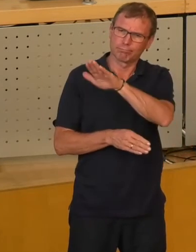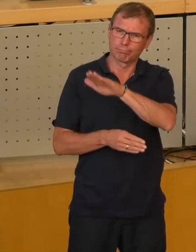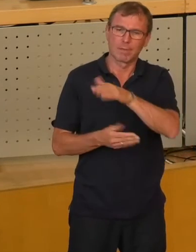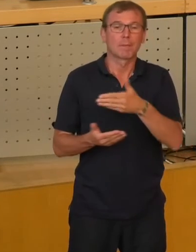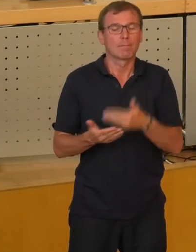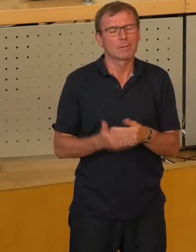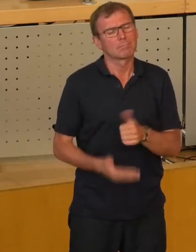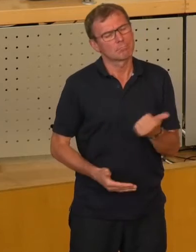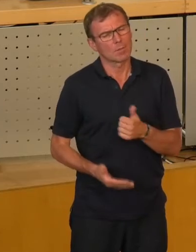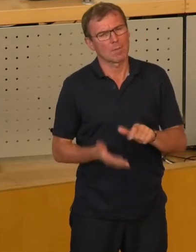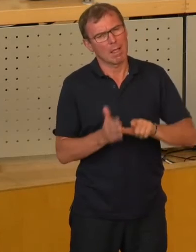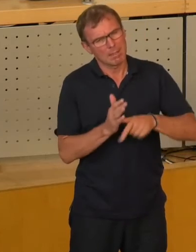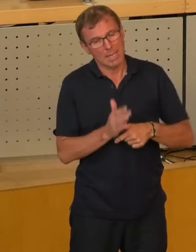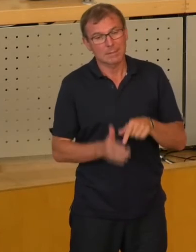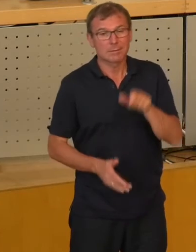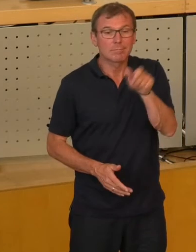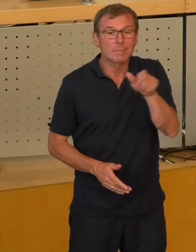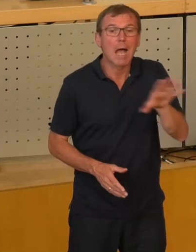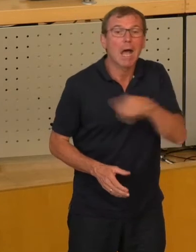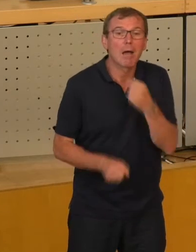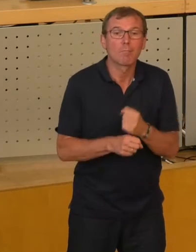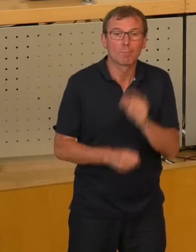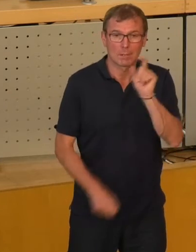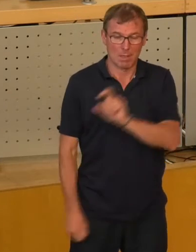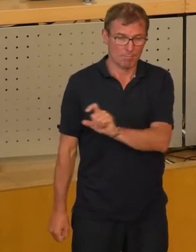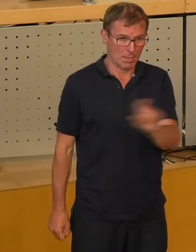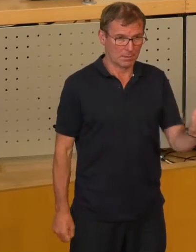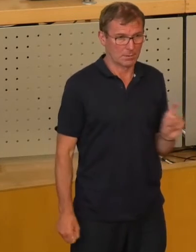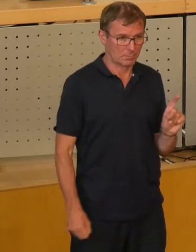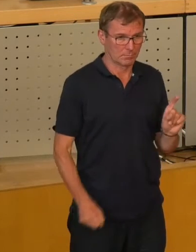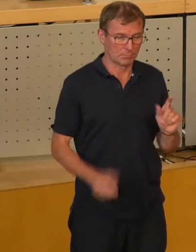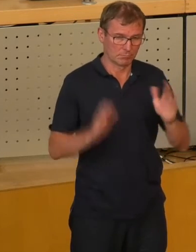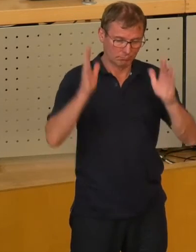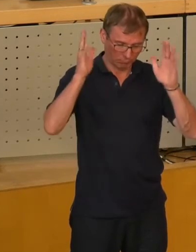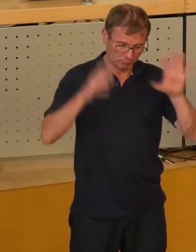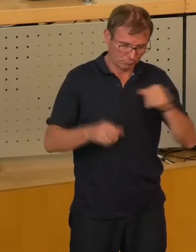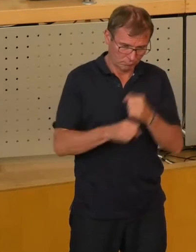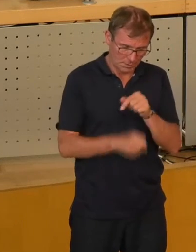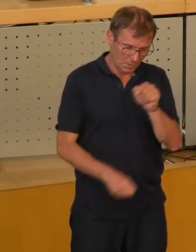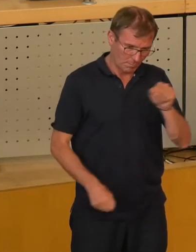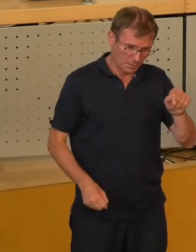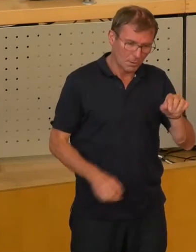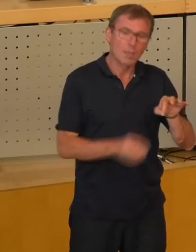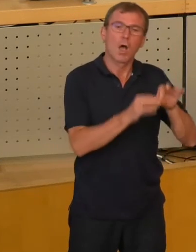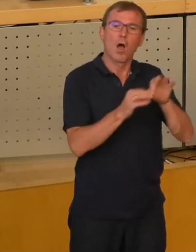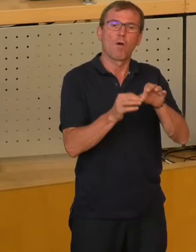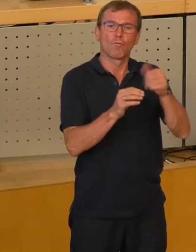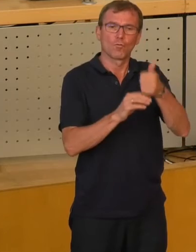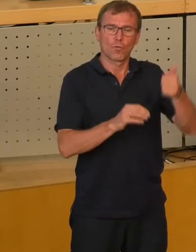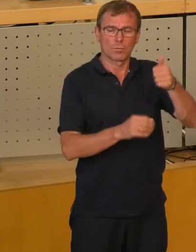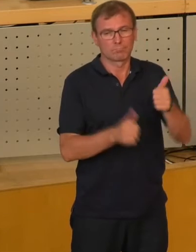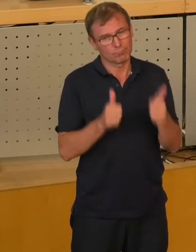hervorragenden Leistung ihrer Mitarbeiter, das muss man auch mal betonen, wegen der hervorragenden Leistung der Führungspersönlichkeiten,